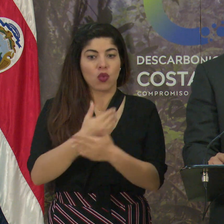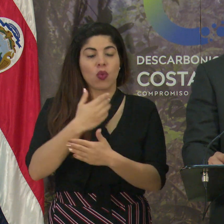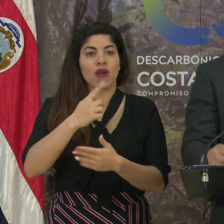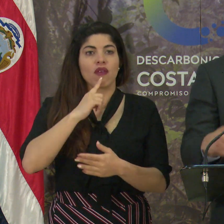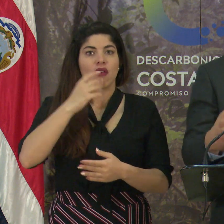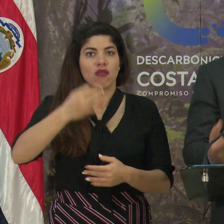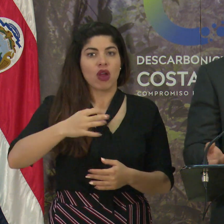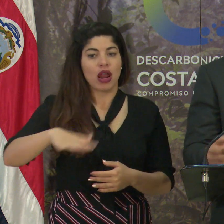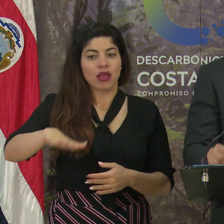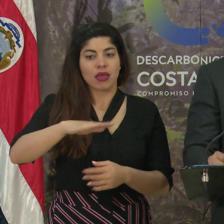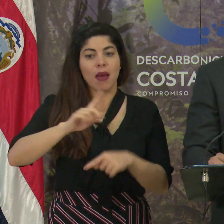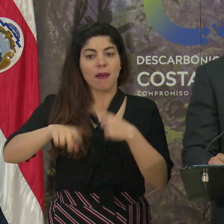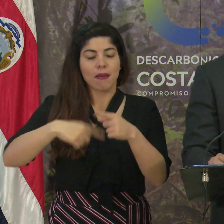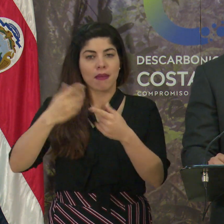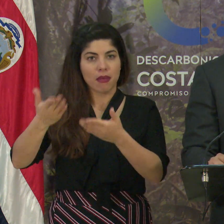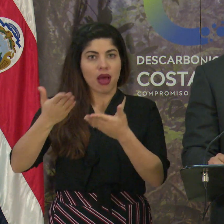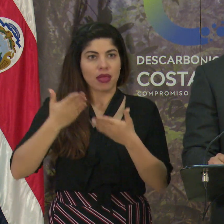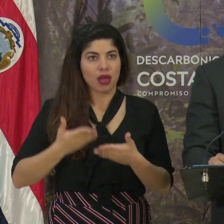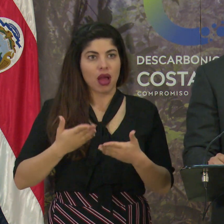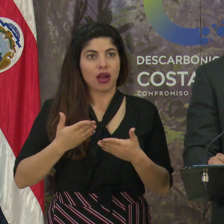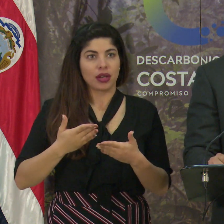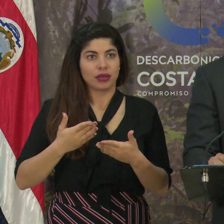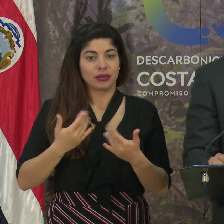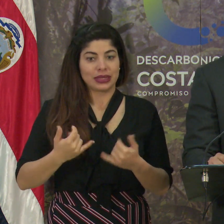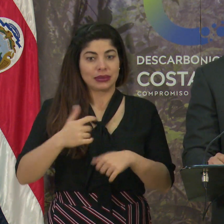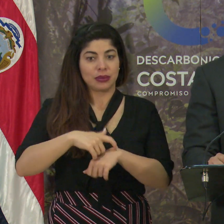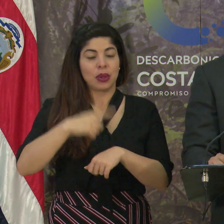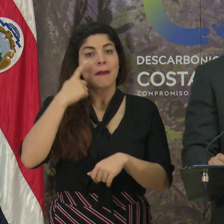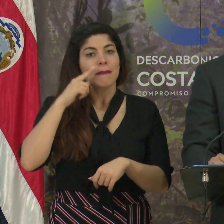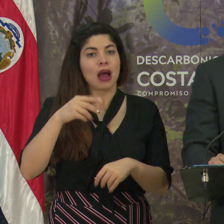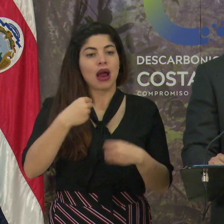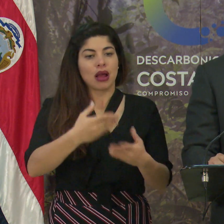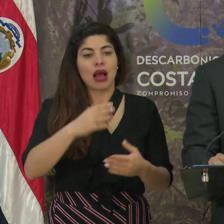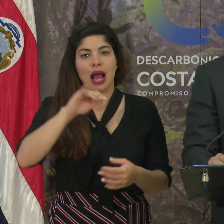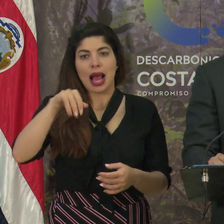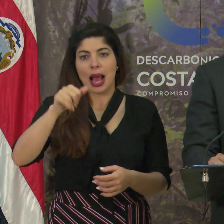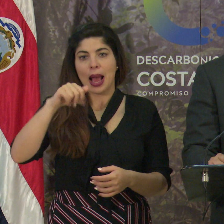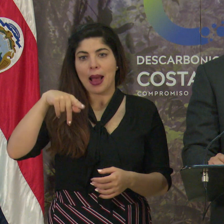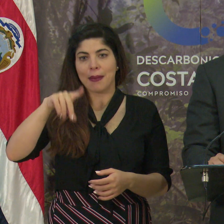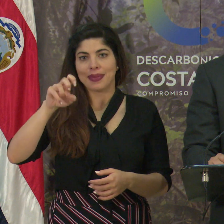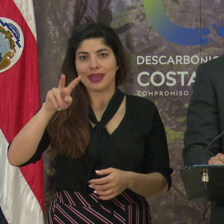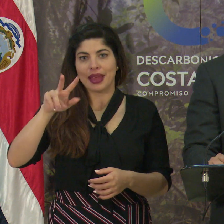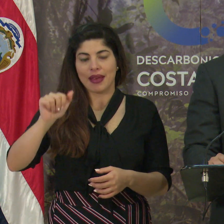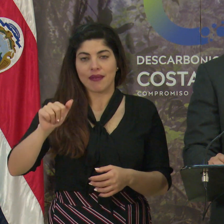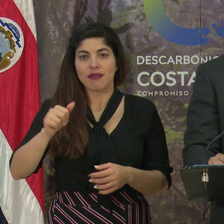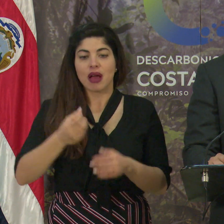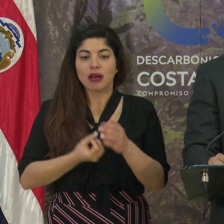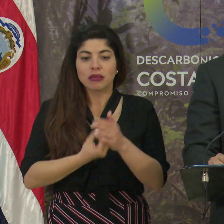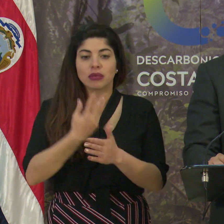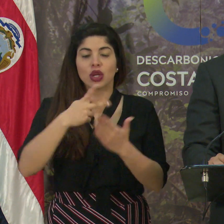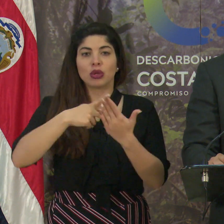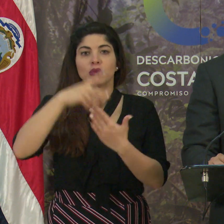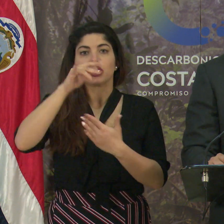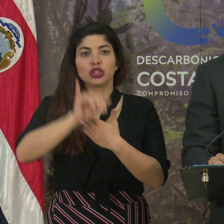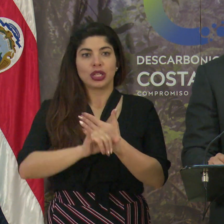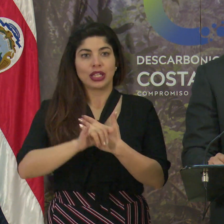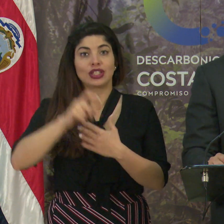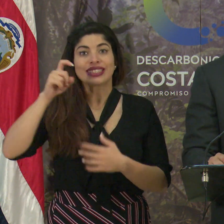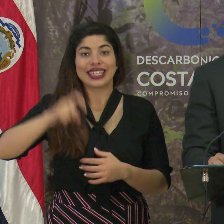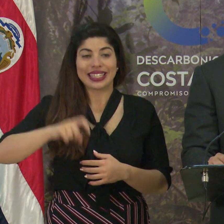realidad traerá, en este caso, para JAPDEVA, generar los proyectos